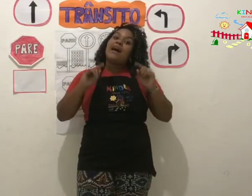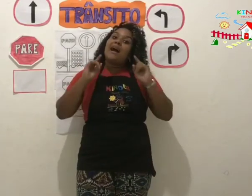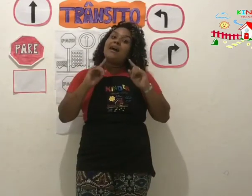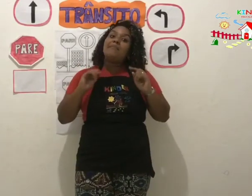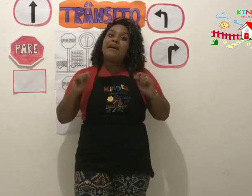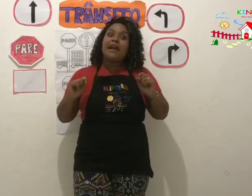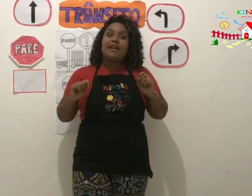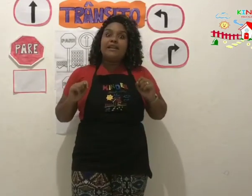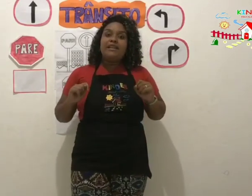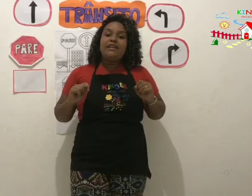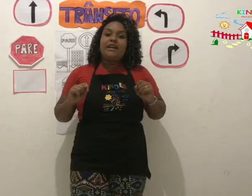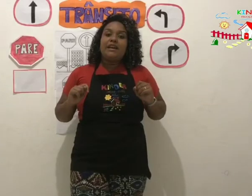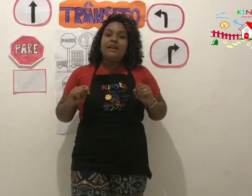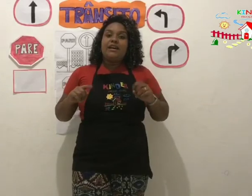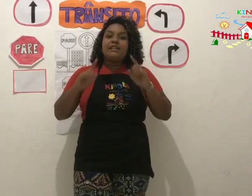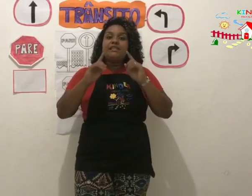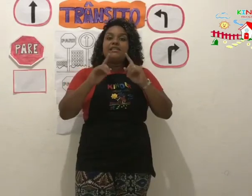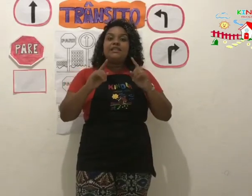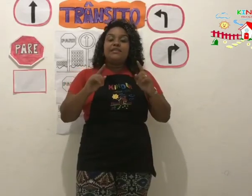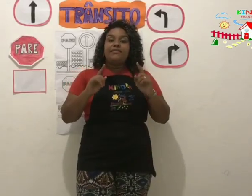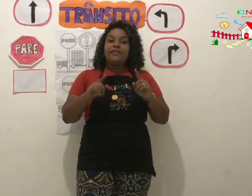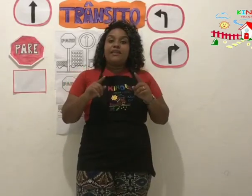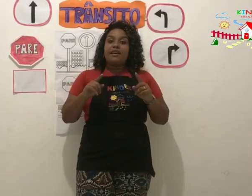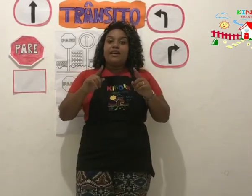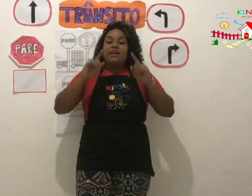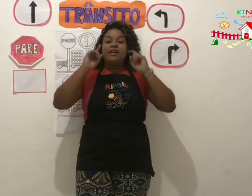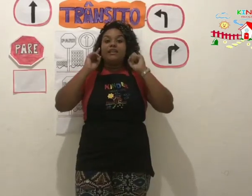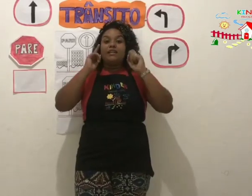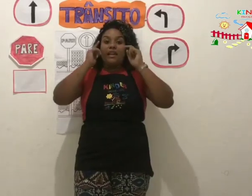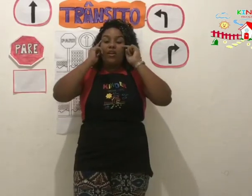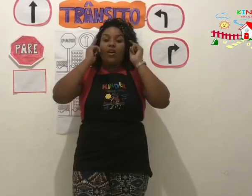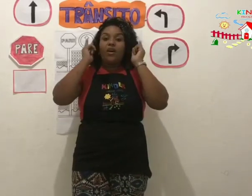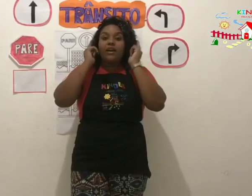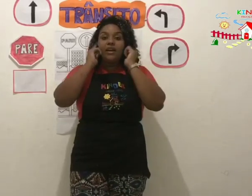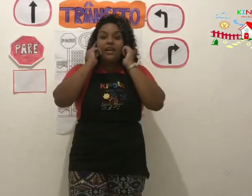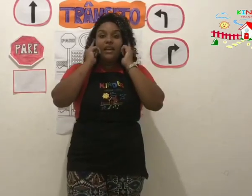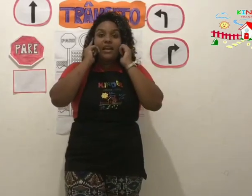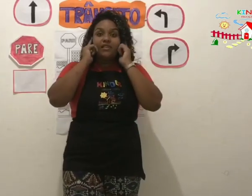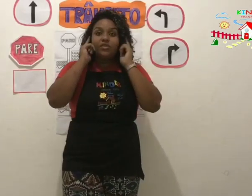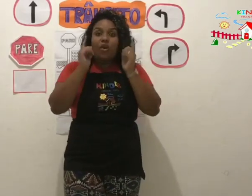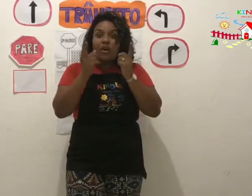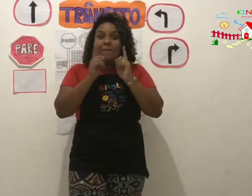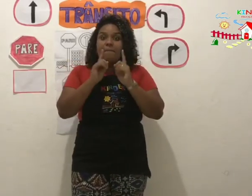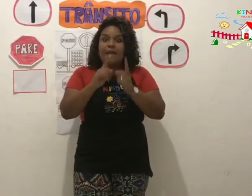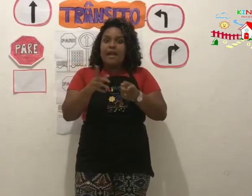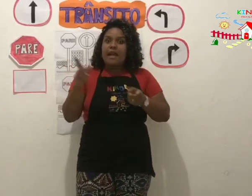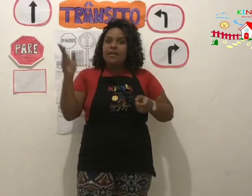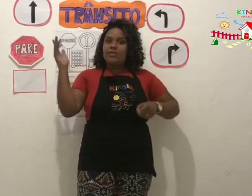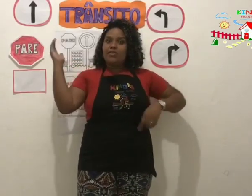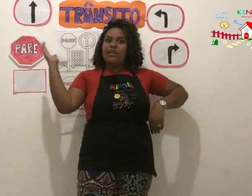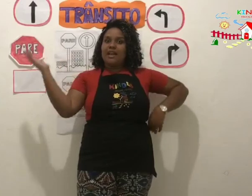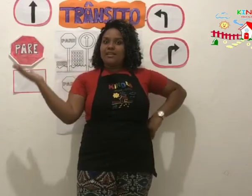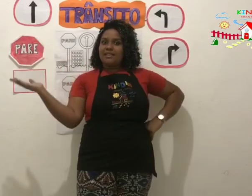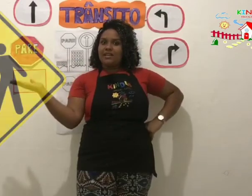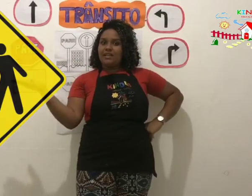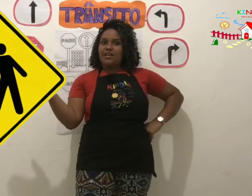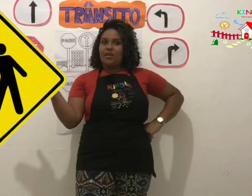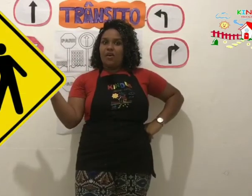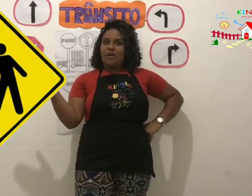amarelinha, que significa que tem, ó, escola perto, que é essa daqui, ó,